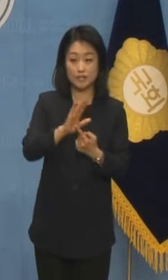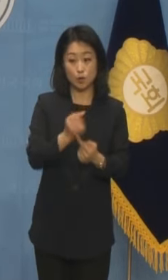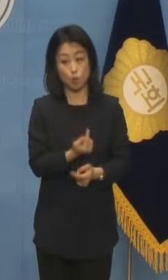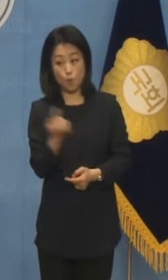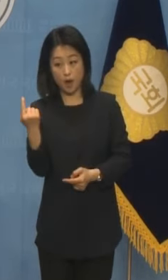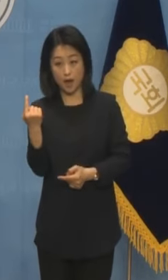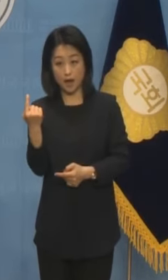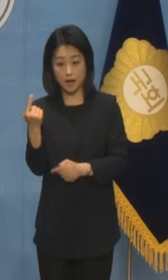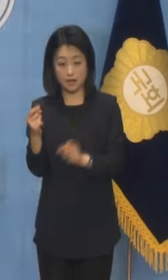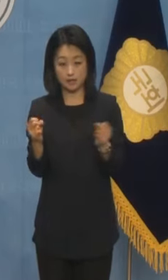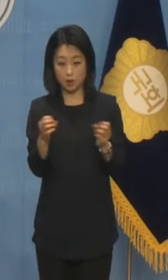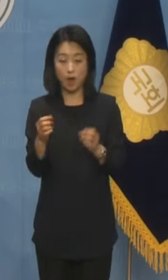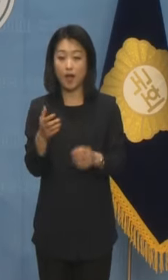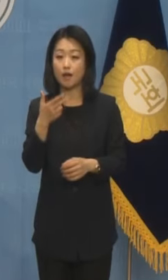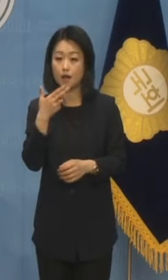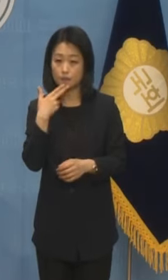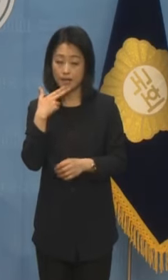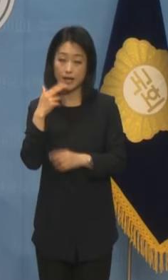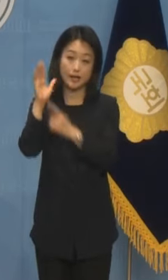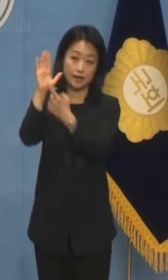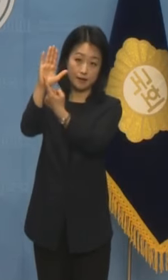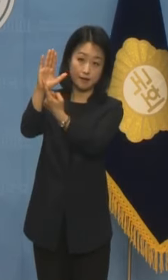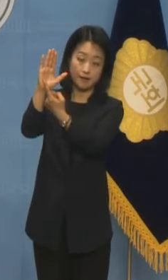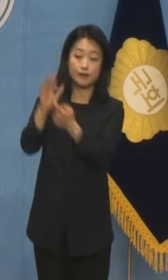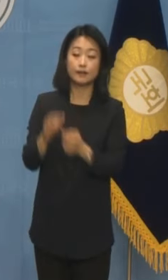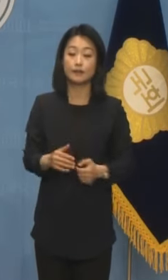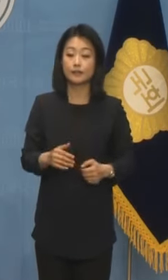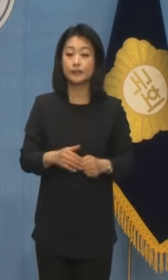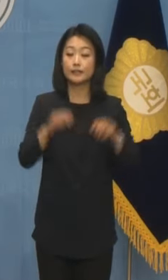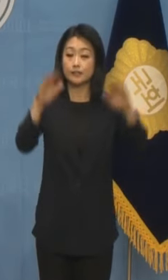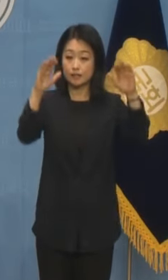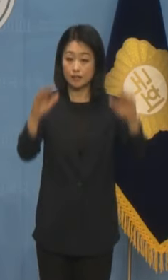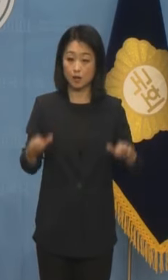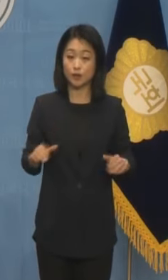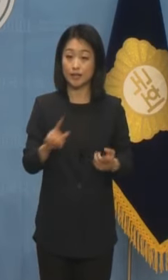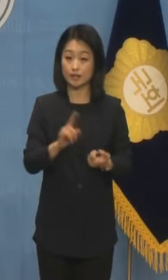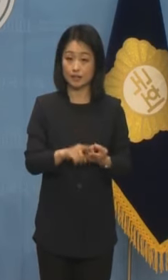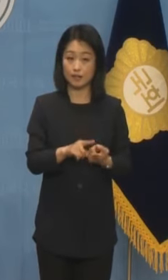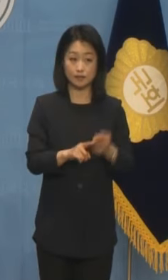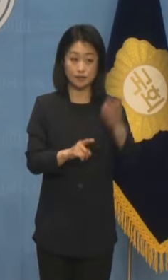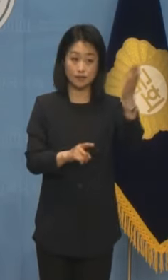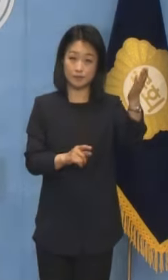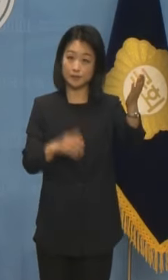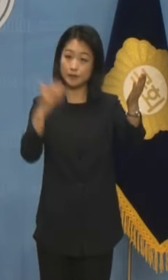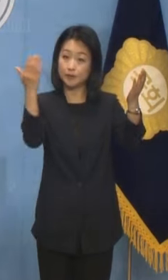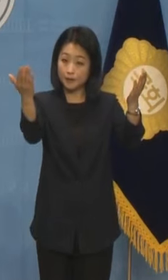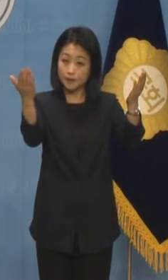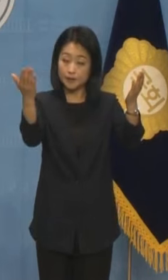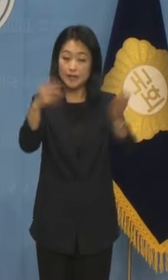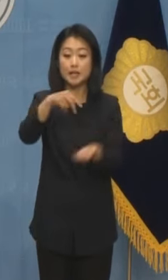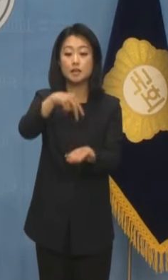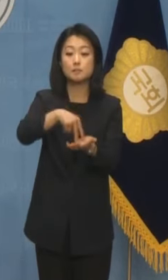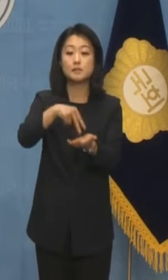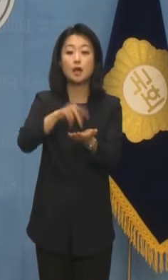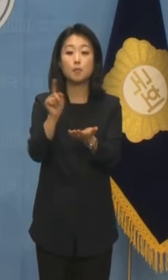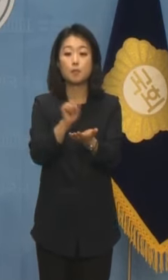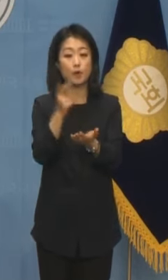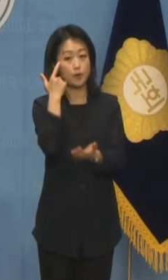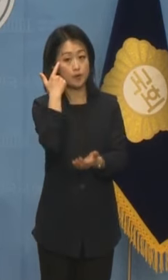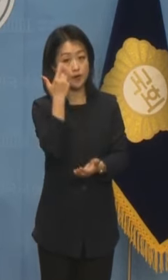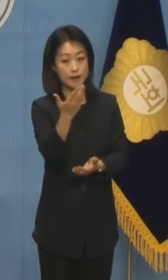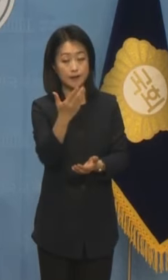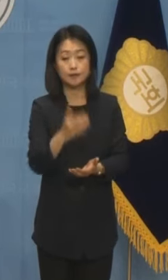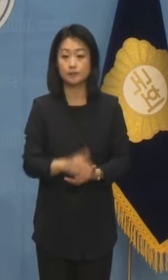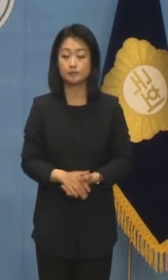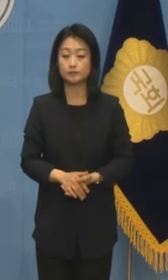없다고 부인했습니다. 이에 대한 윤석열 대통령과 이재명 대표의 입장은 무엇입니까?